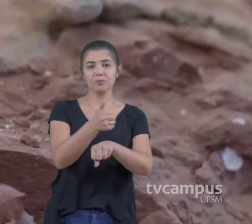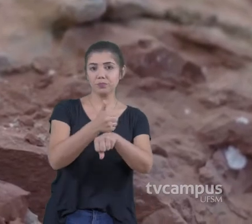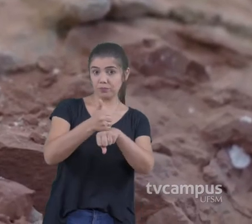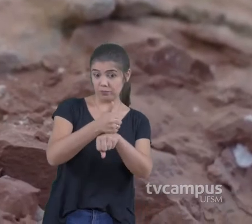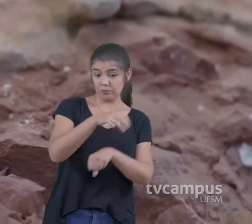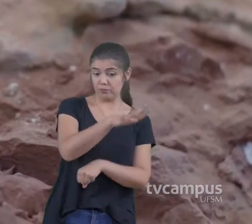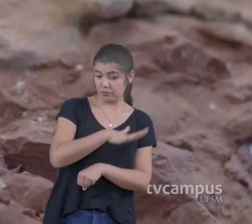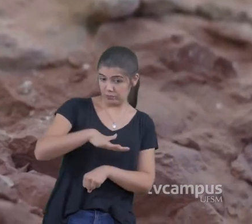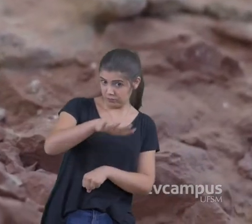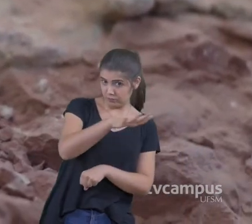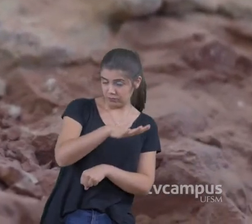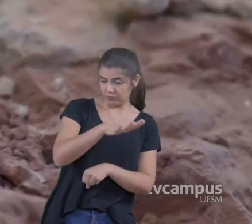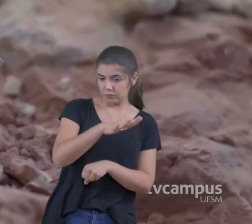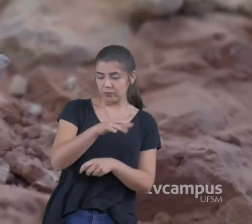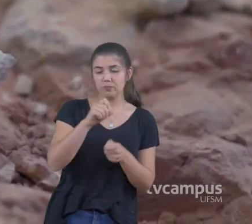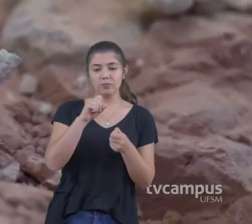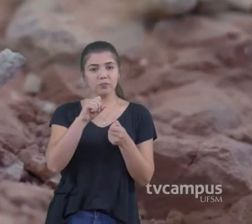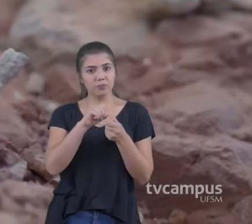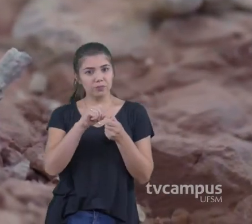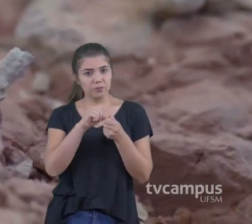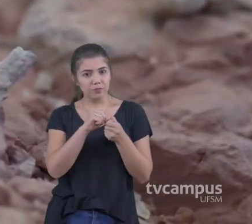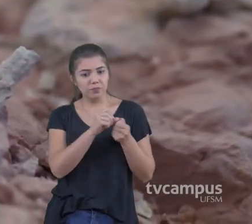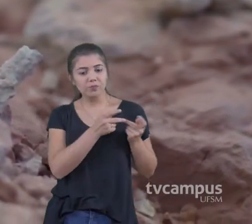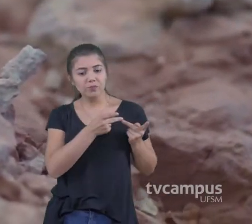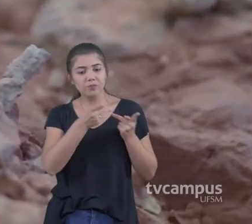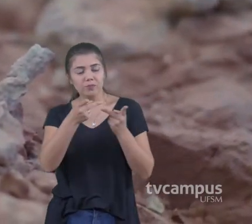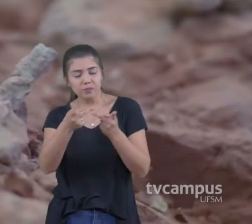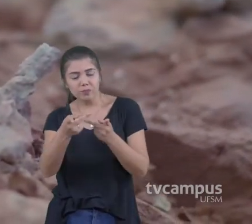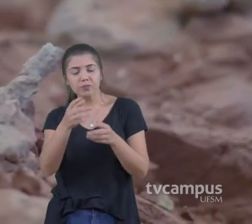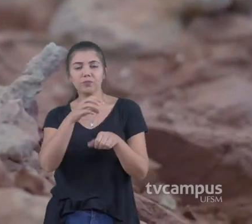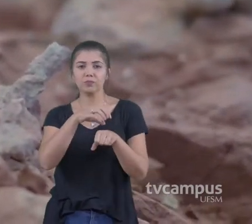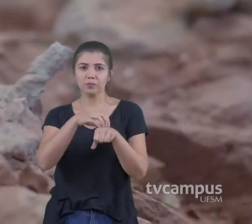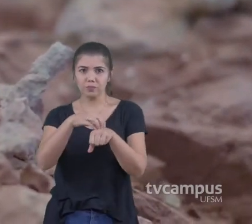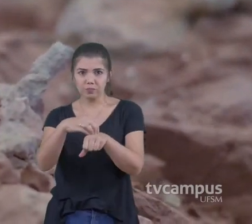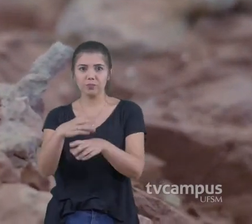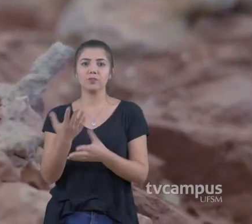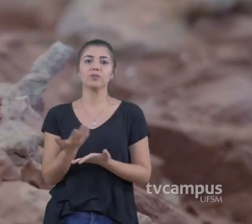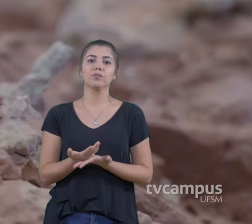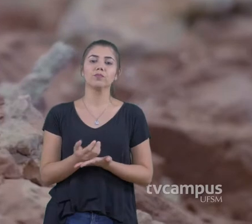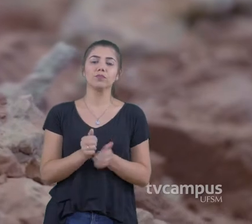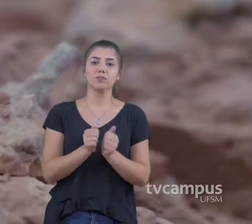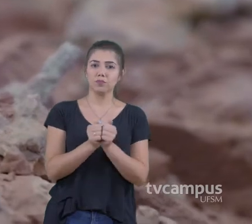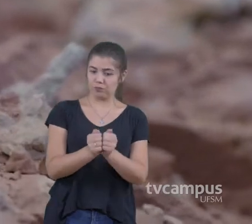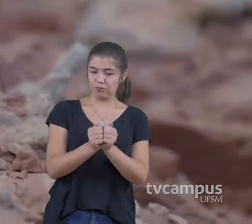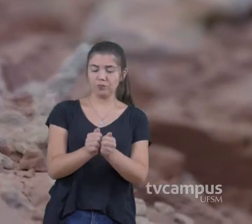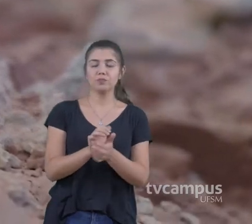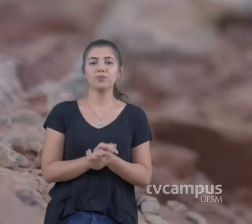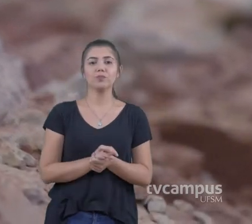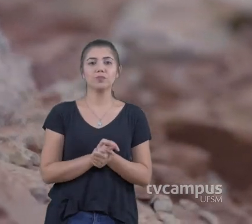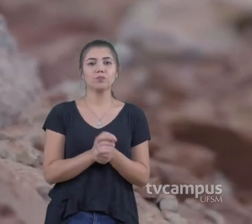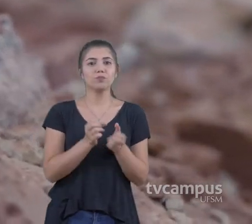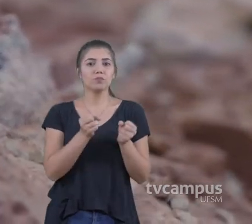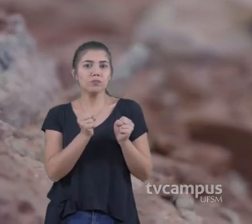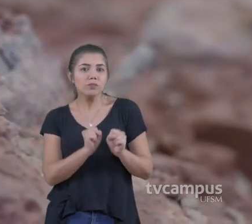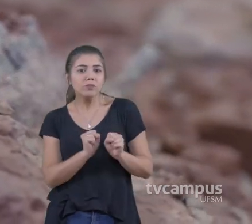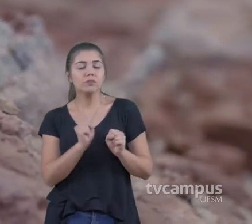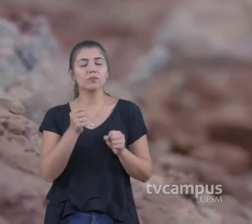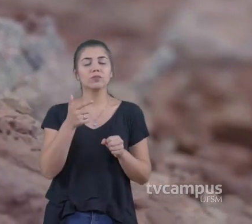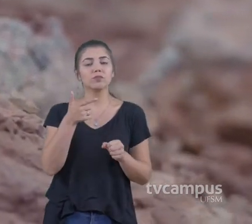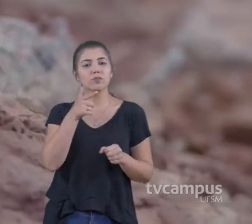paleontólogos Que acompanham os visitantes Proporciona algumas situações bastante interessantes Porque a gente consegue adequar a